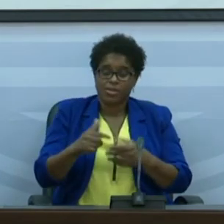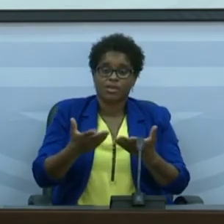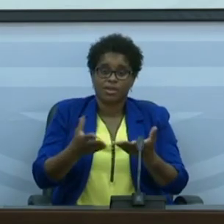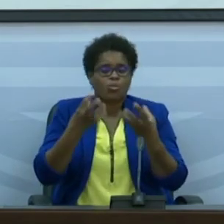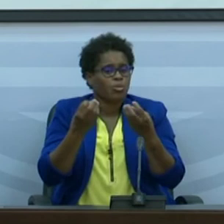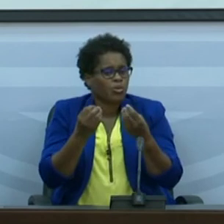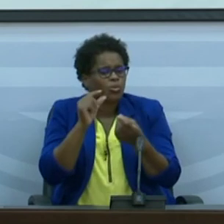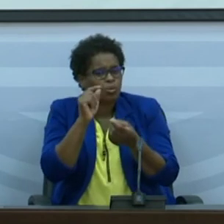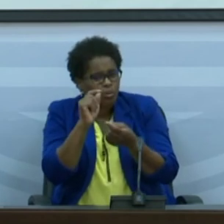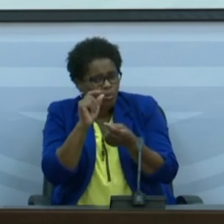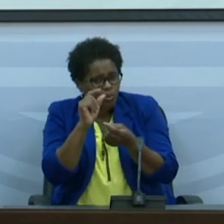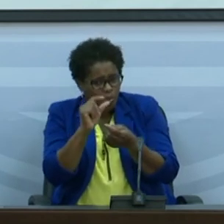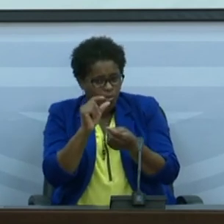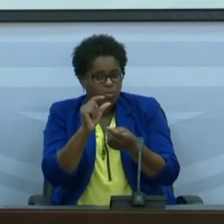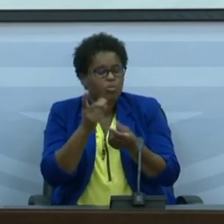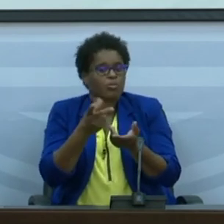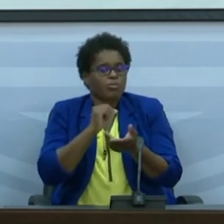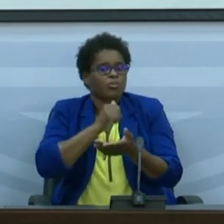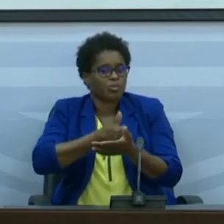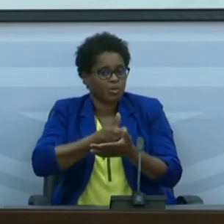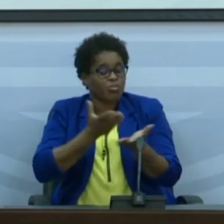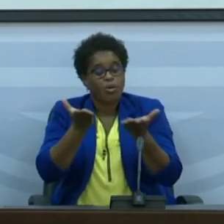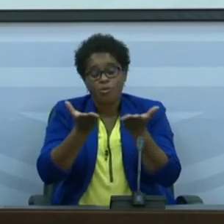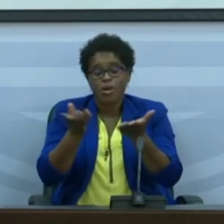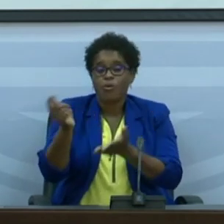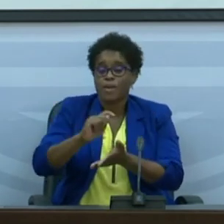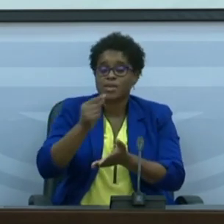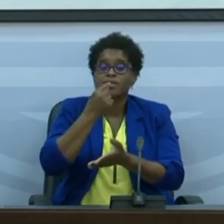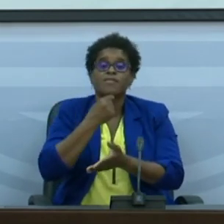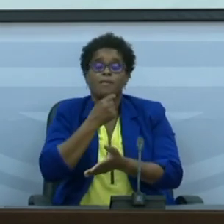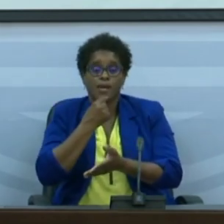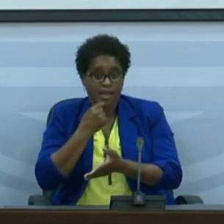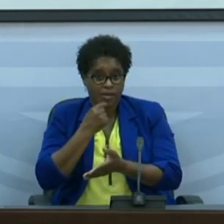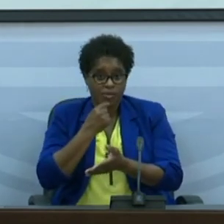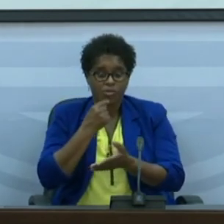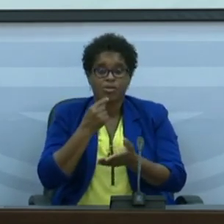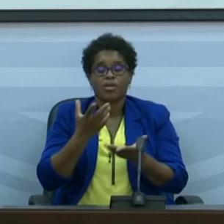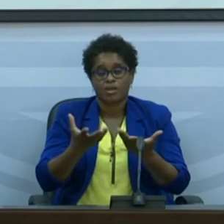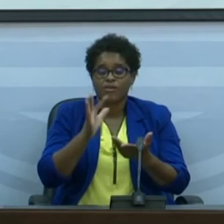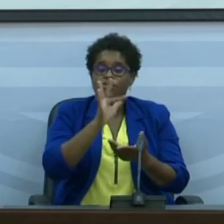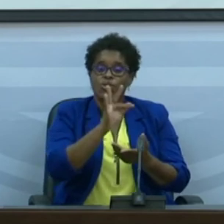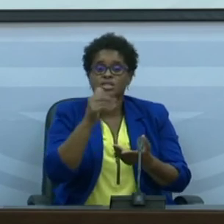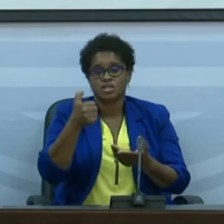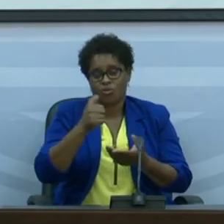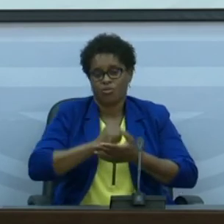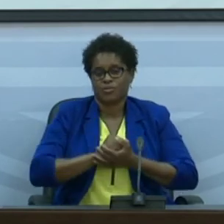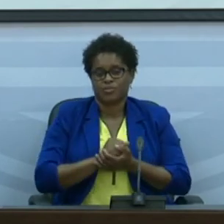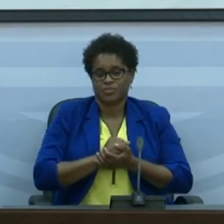muito menos casos de óbitos em comparação com o mês de maio que foi de 45